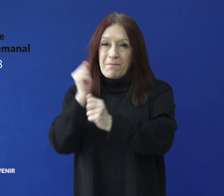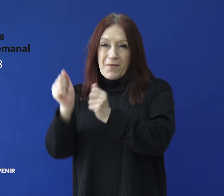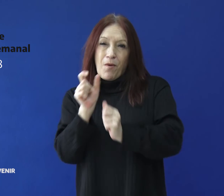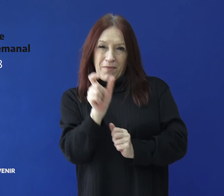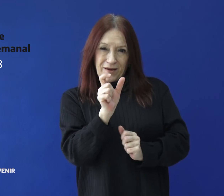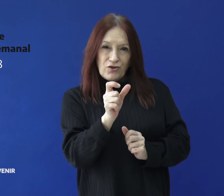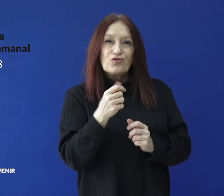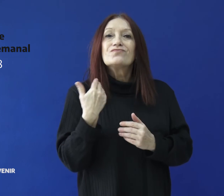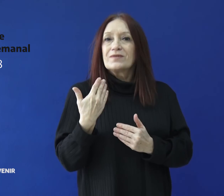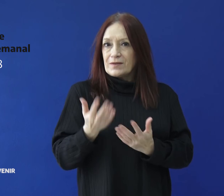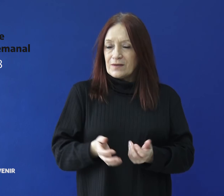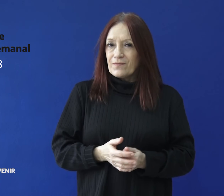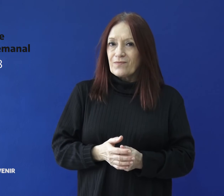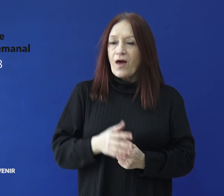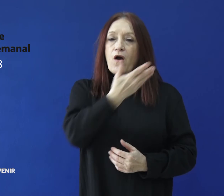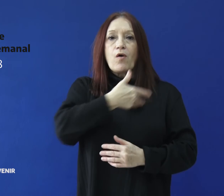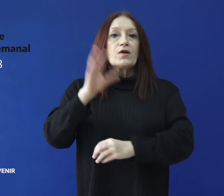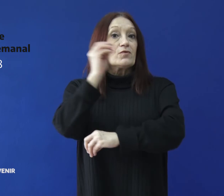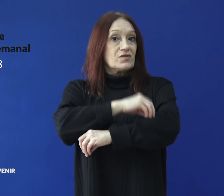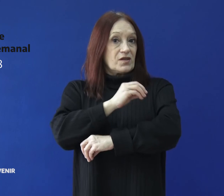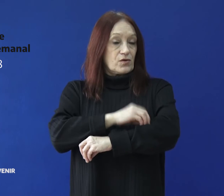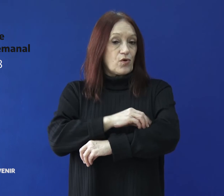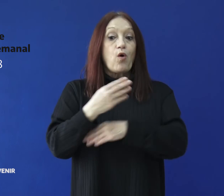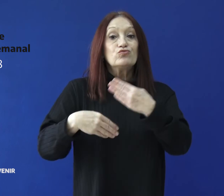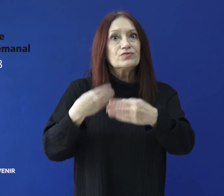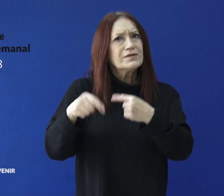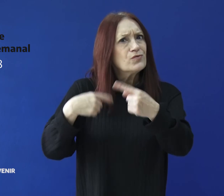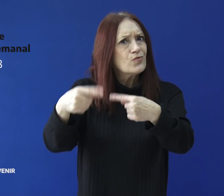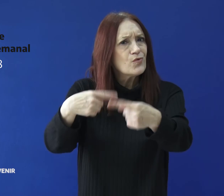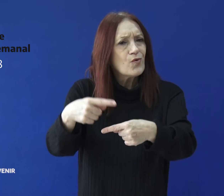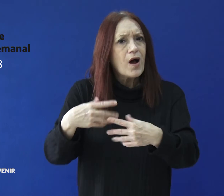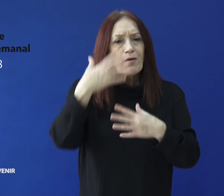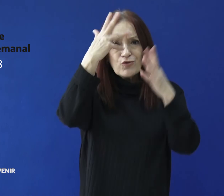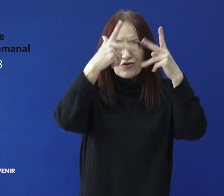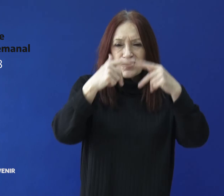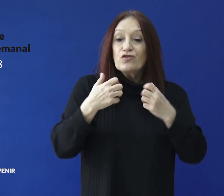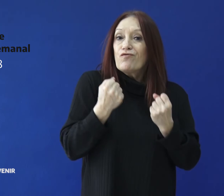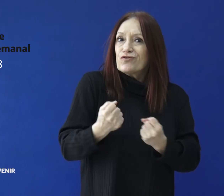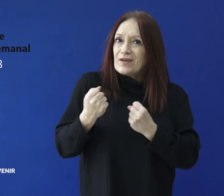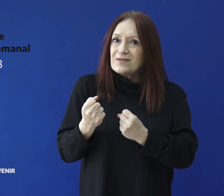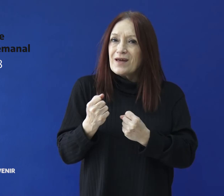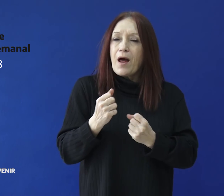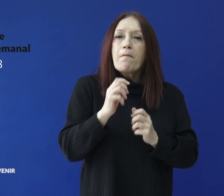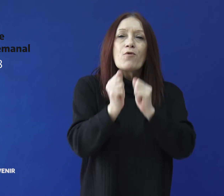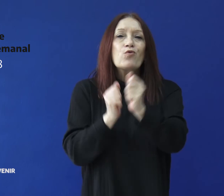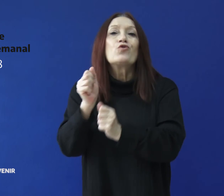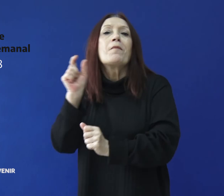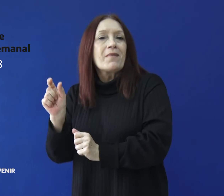El Gobierno de Santa Cruz da continuidad al Programa de Fortalecimiento de Emprendedores, siendo vecinos y